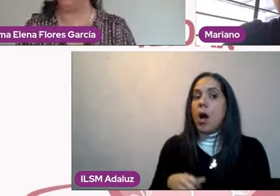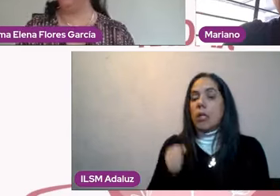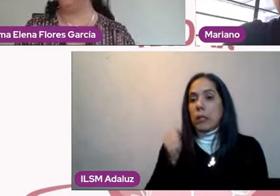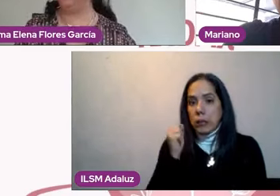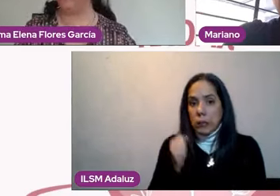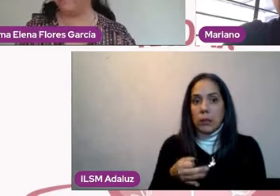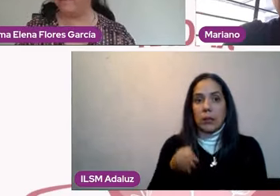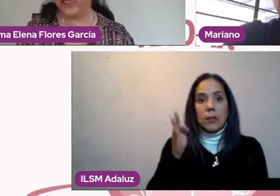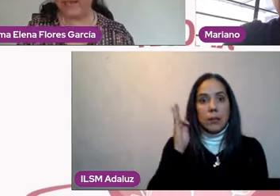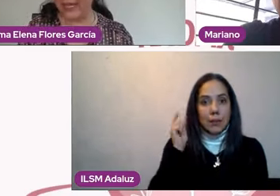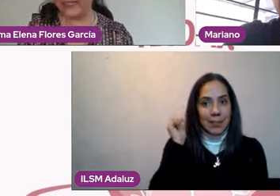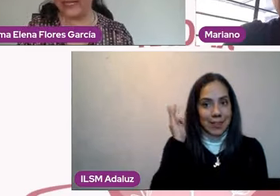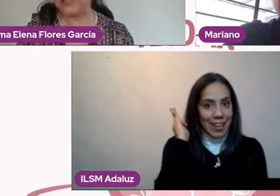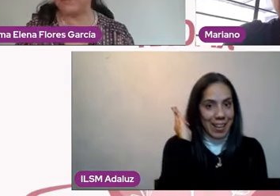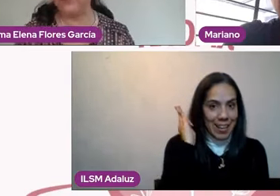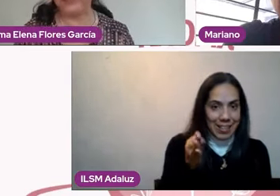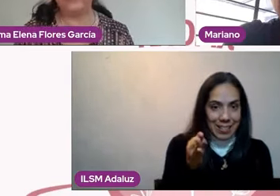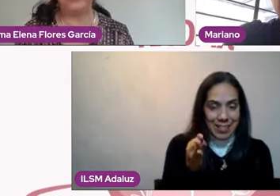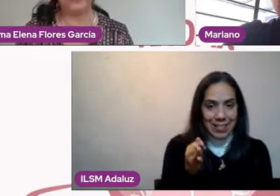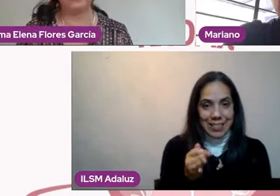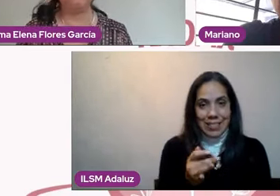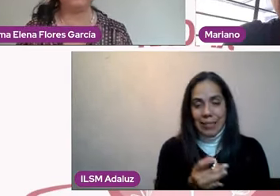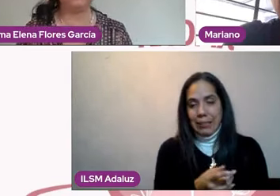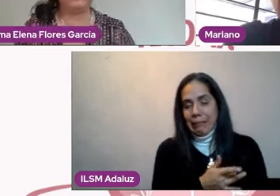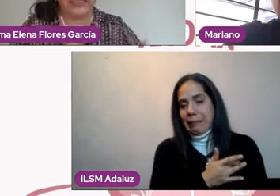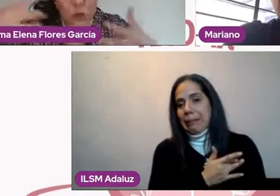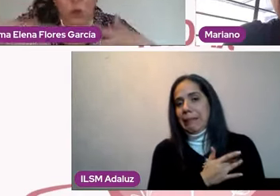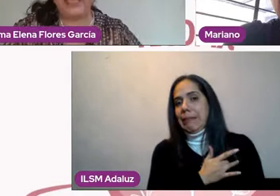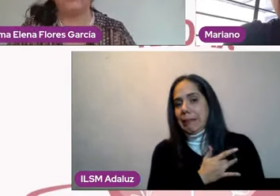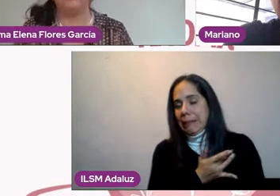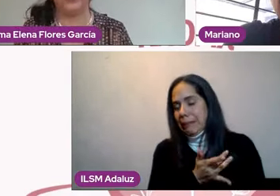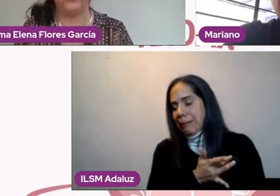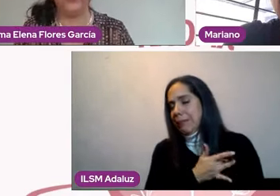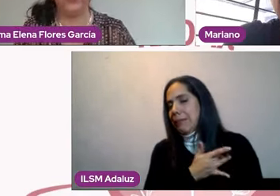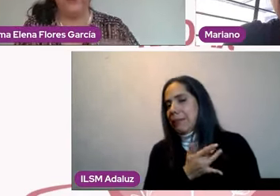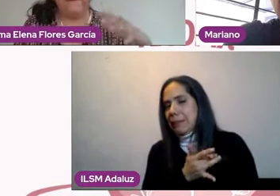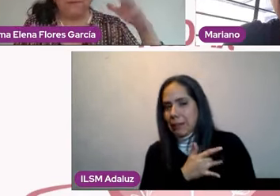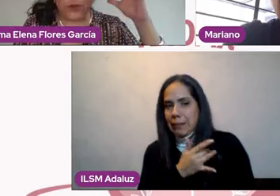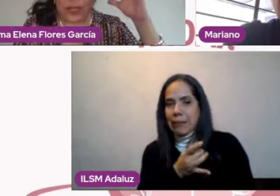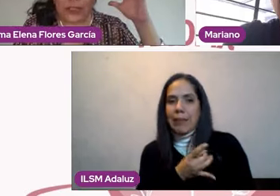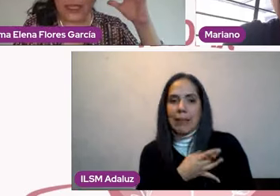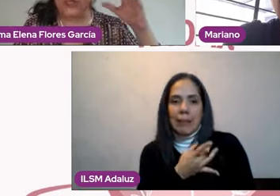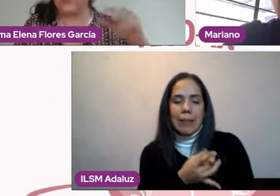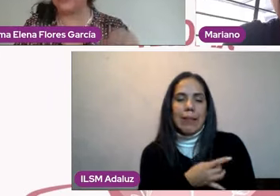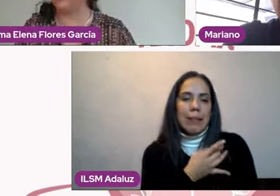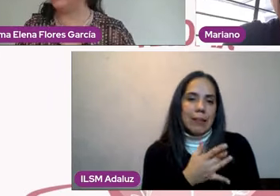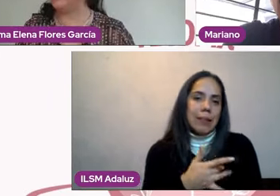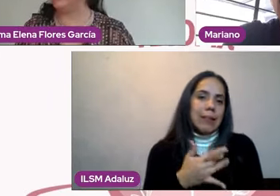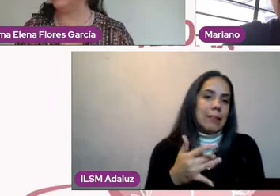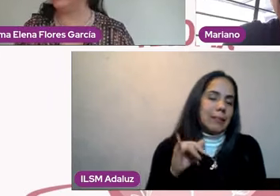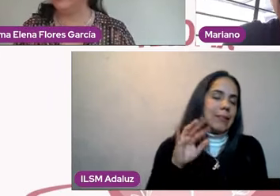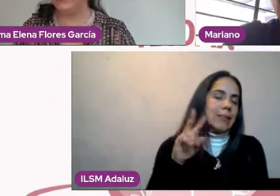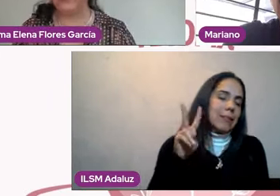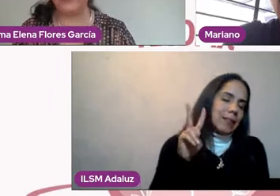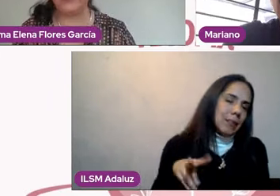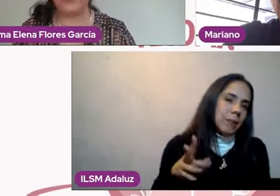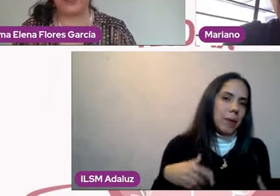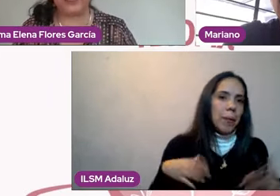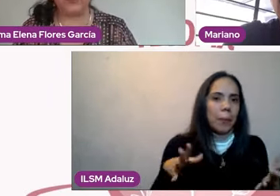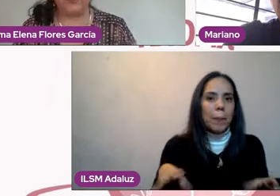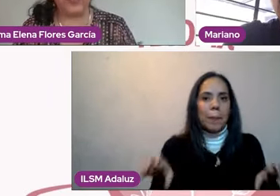híjole, ¿cómo voy a hablar de responsabilidad afectiva si no me cuido, ¿no? Por ahí hay una teoría de